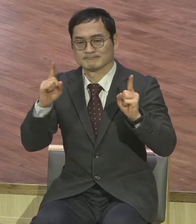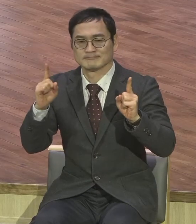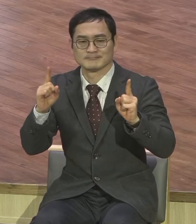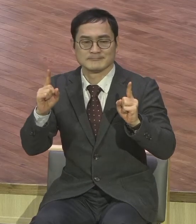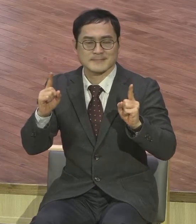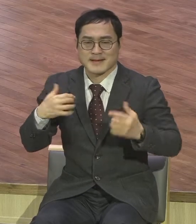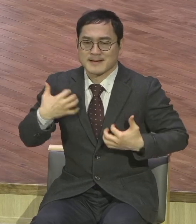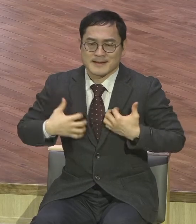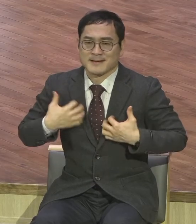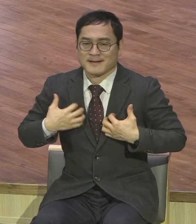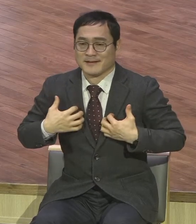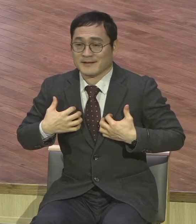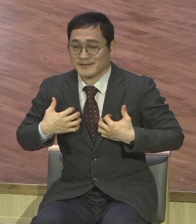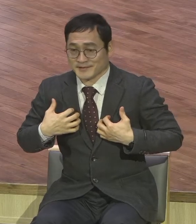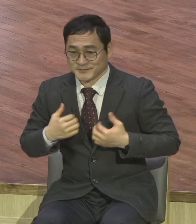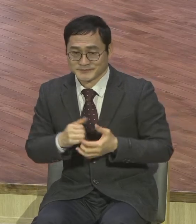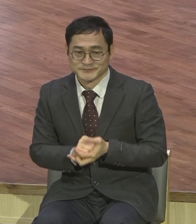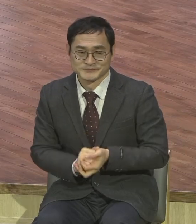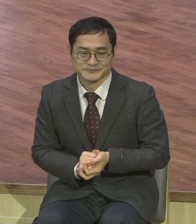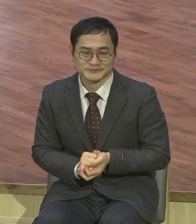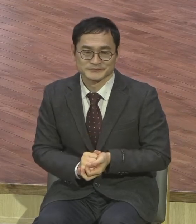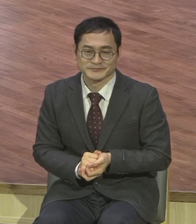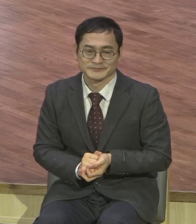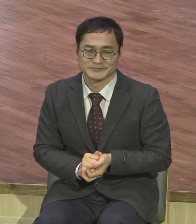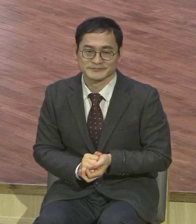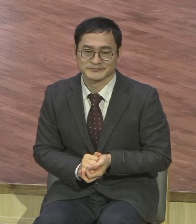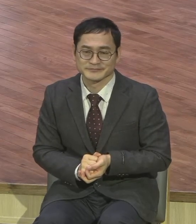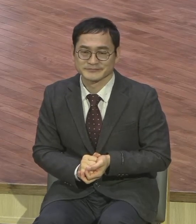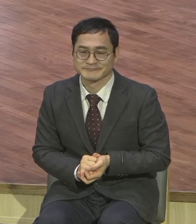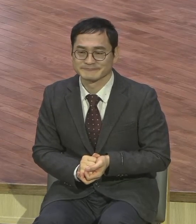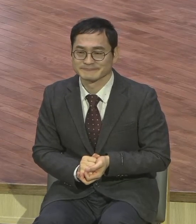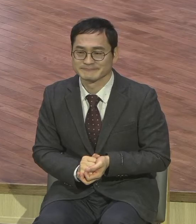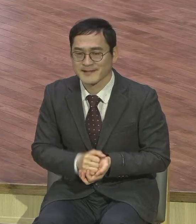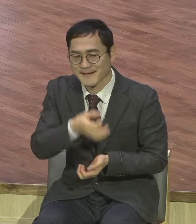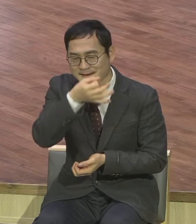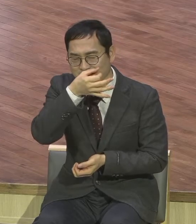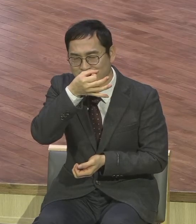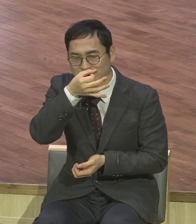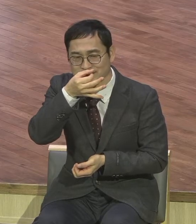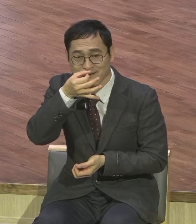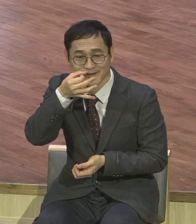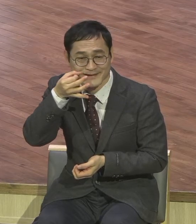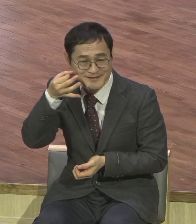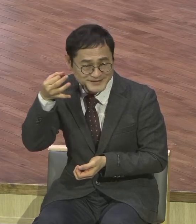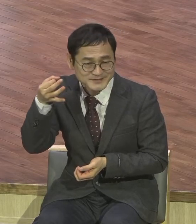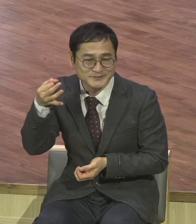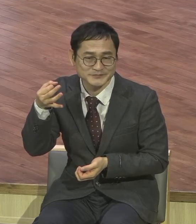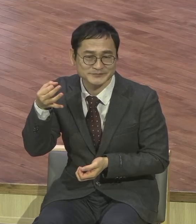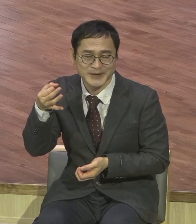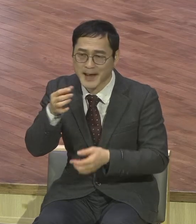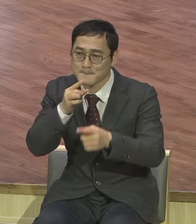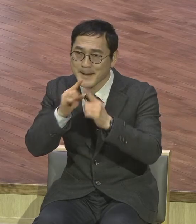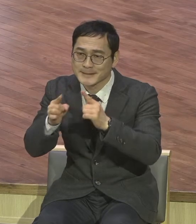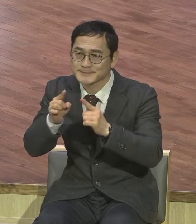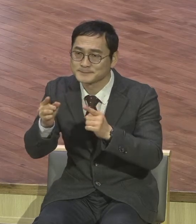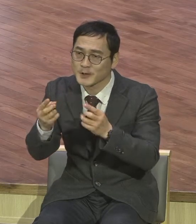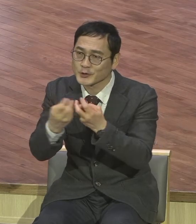삶이 재밌다고요. 삶이 너 흥분돼요. 너 기대가 돼요. 말씀 어떻게 생기될지 기대가 되기 때문에